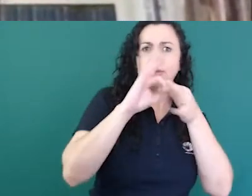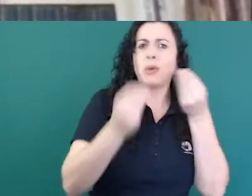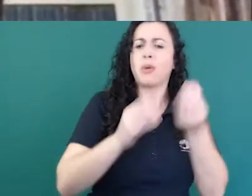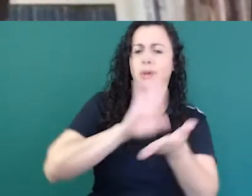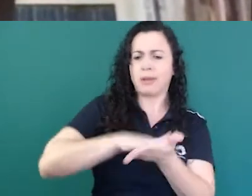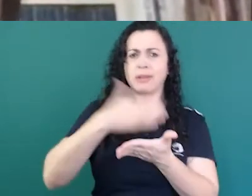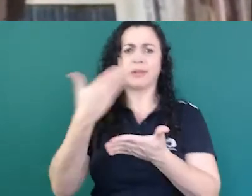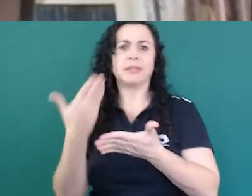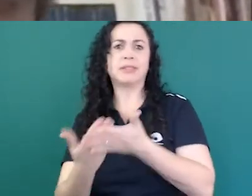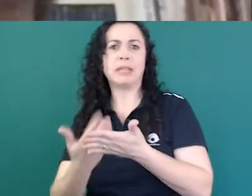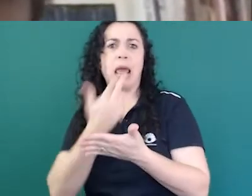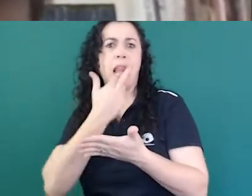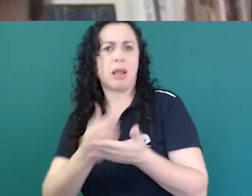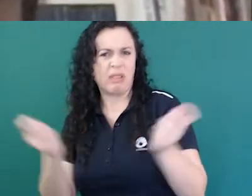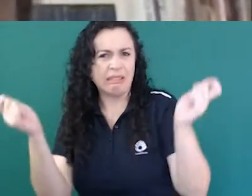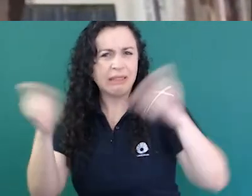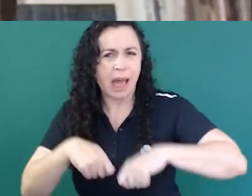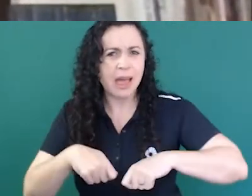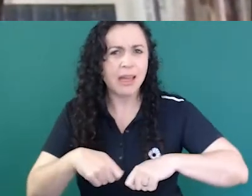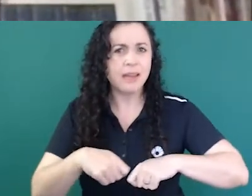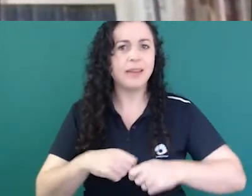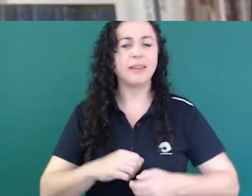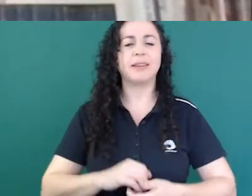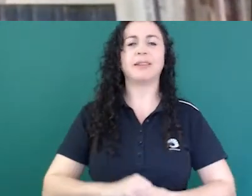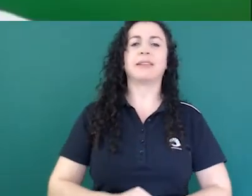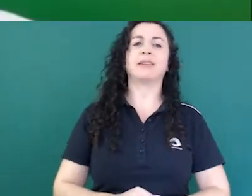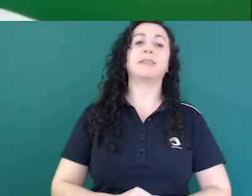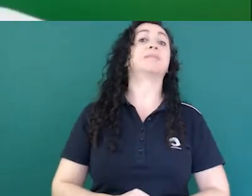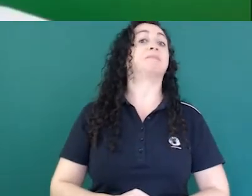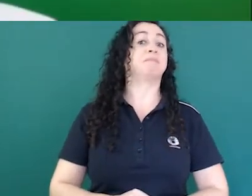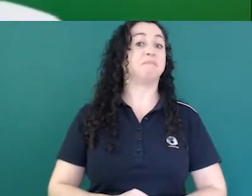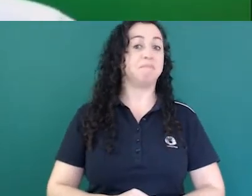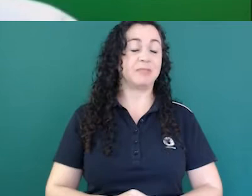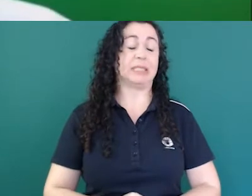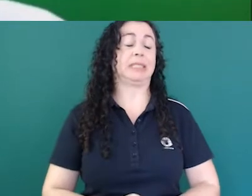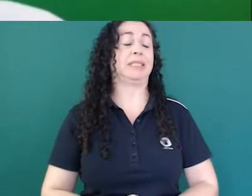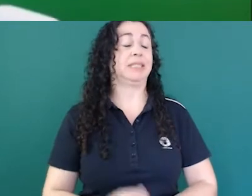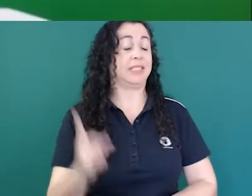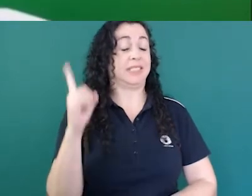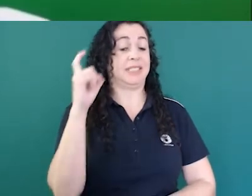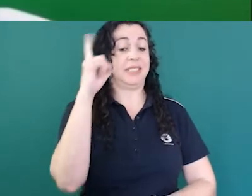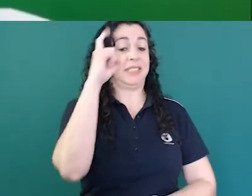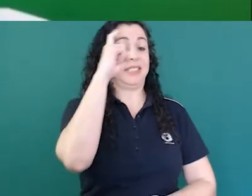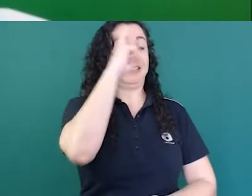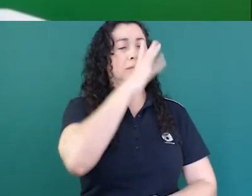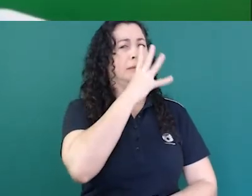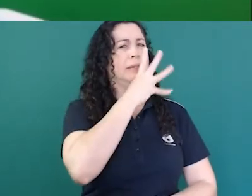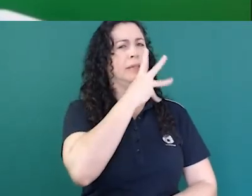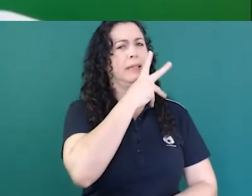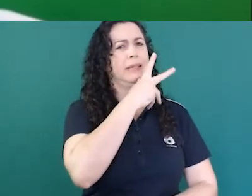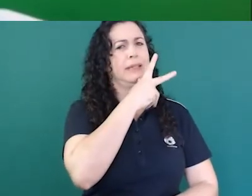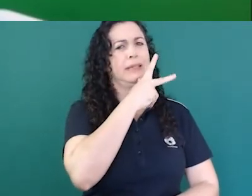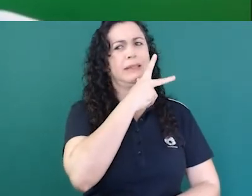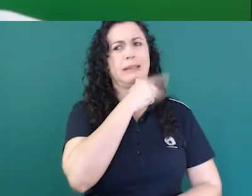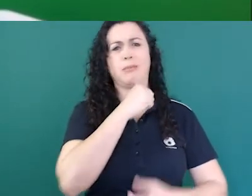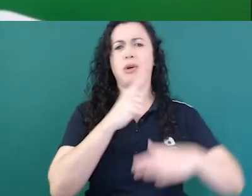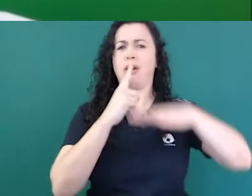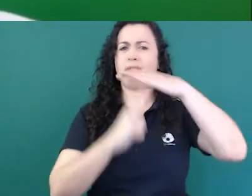isso numa língua? Eu acho que nós estamos distantes de tratar essa complexidade.